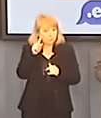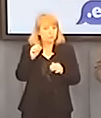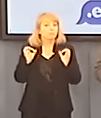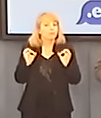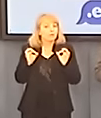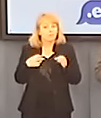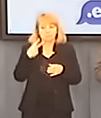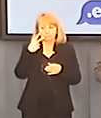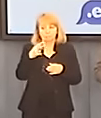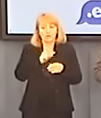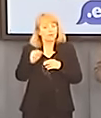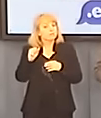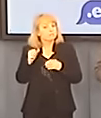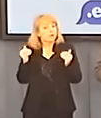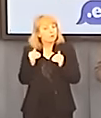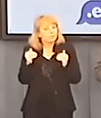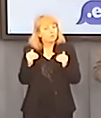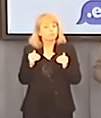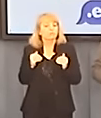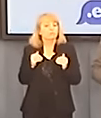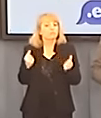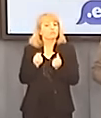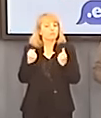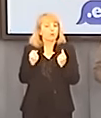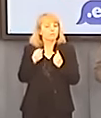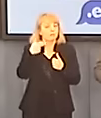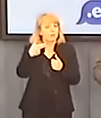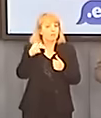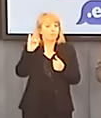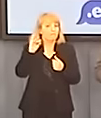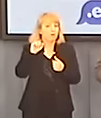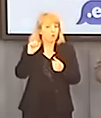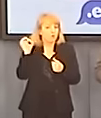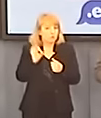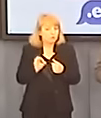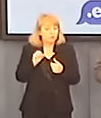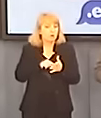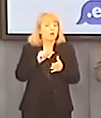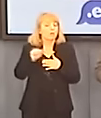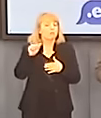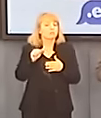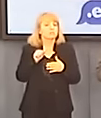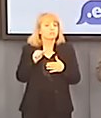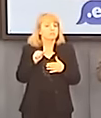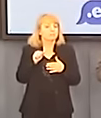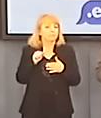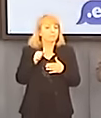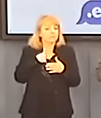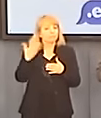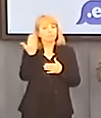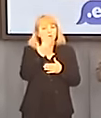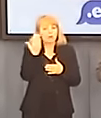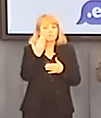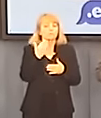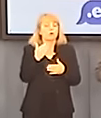tunelu są działania NFOS-iu. Nie dalej, jak kilka dni temu czytałem artykuł, w którym prezes Kucha